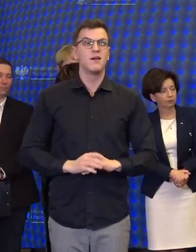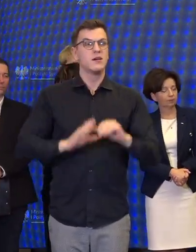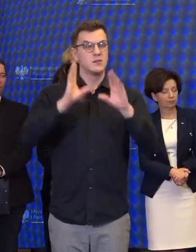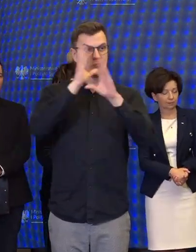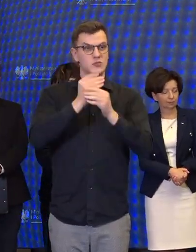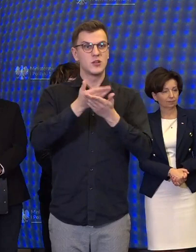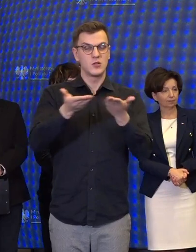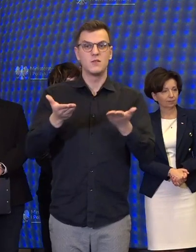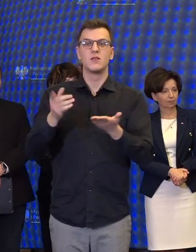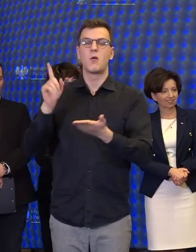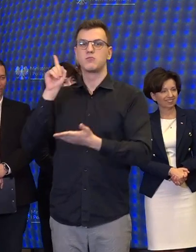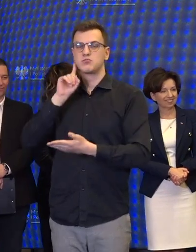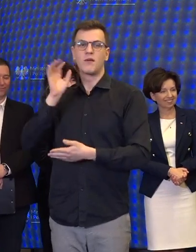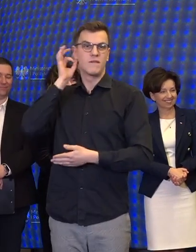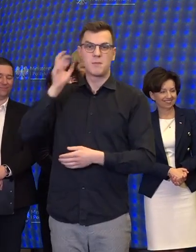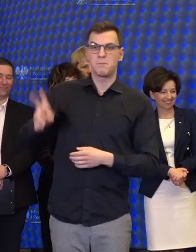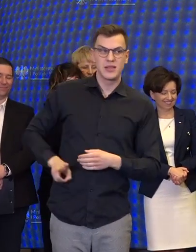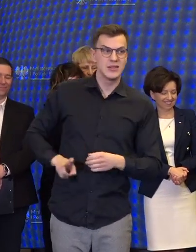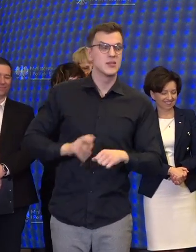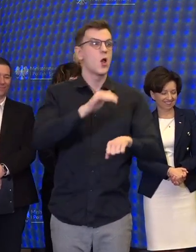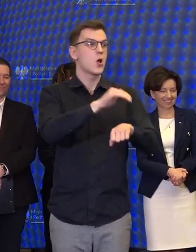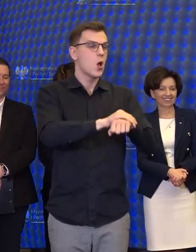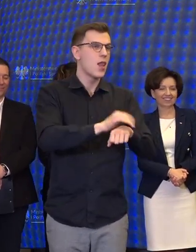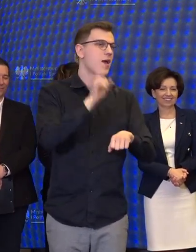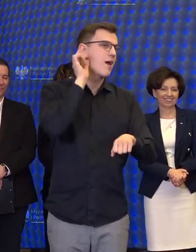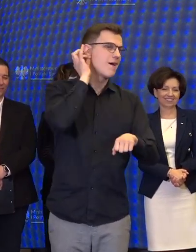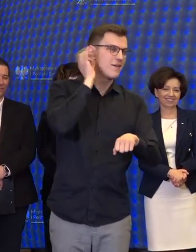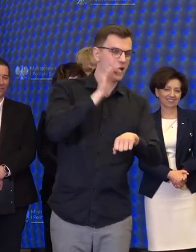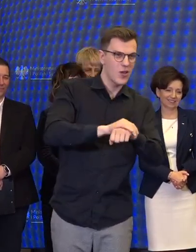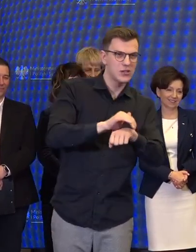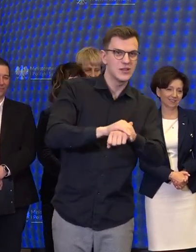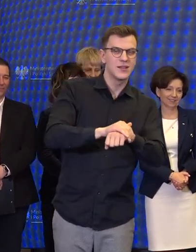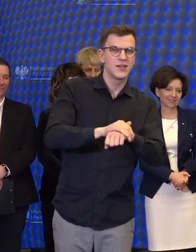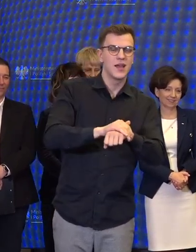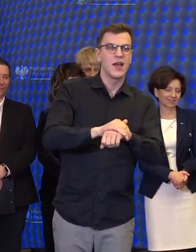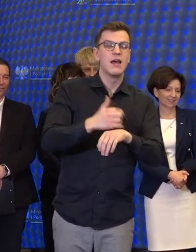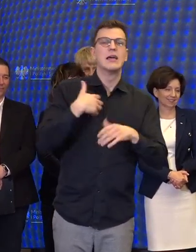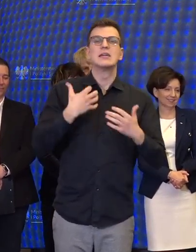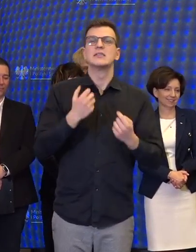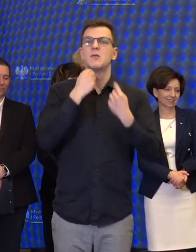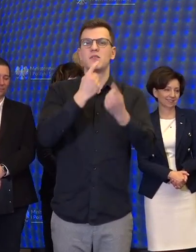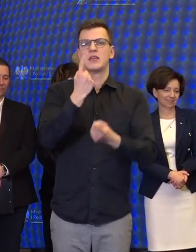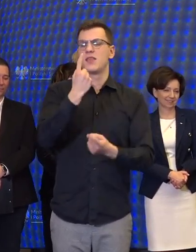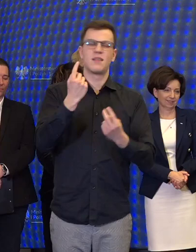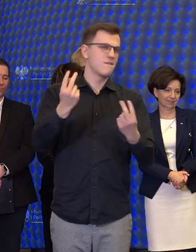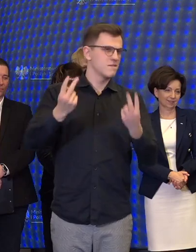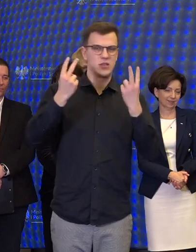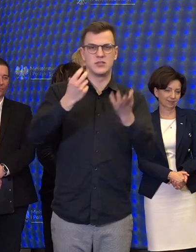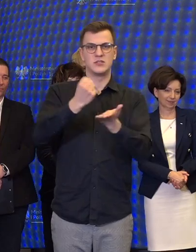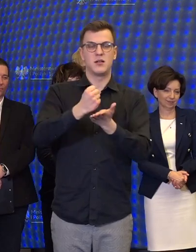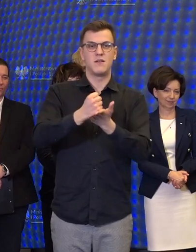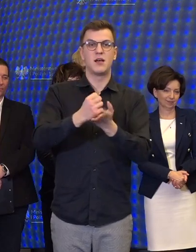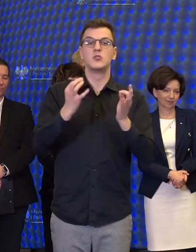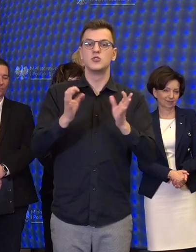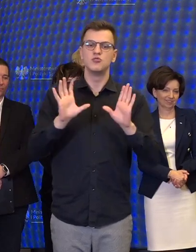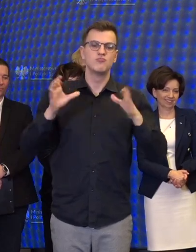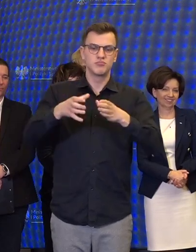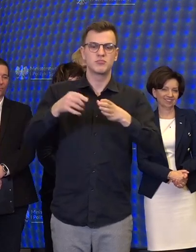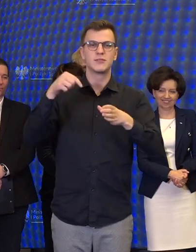Szanowni Państwo, Pani Minister, Pani Ministrze, koleżanki, koledzy i Państwo. Ja chciałam powiedzieć jedną bardzo ważną rzecz. Nasz kolektyw